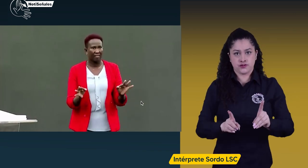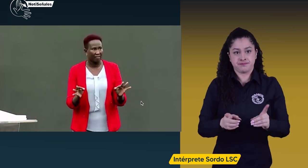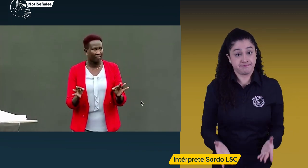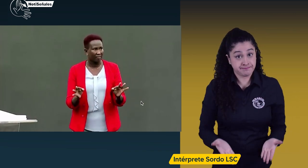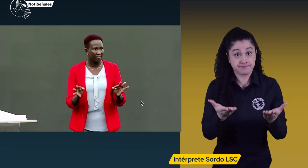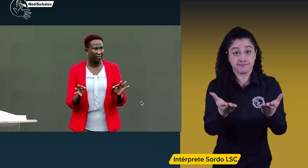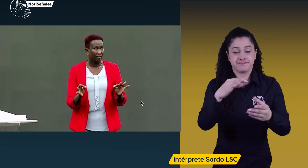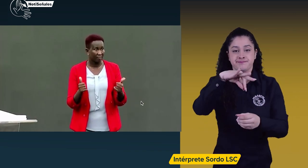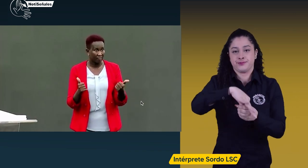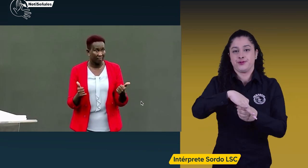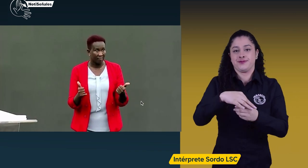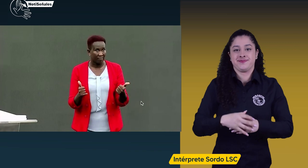¡Vote!